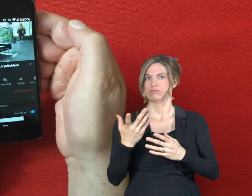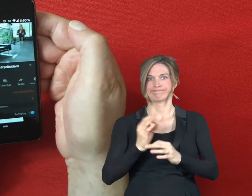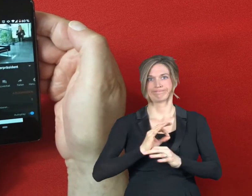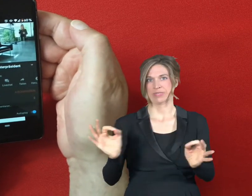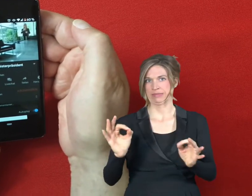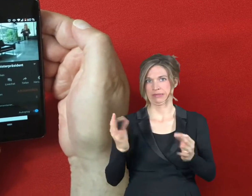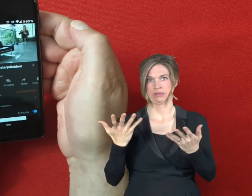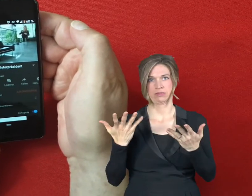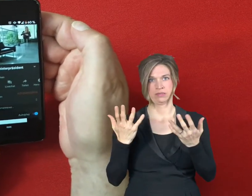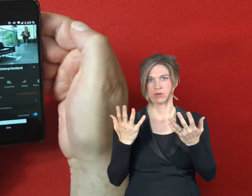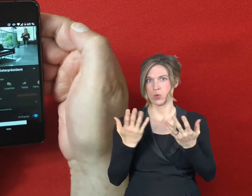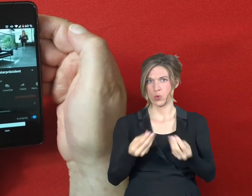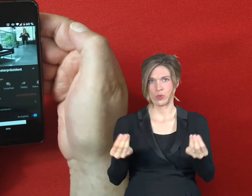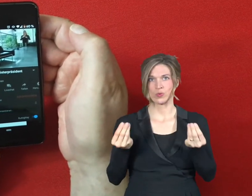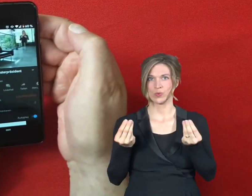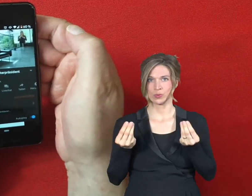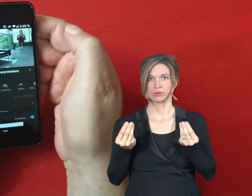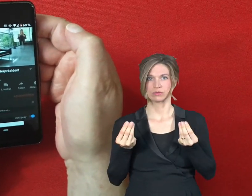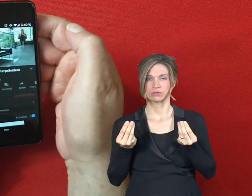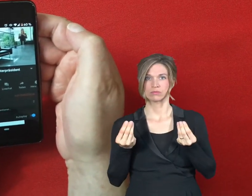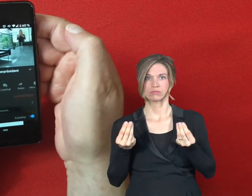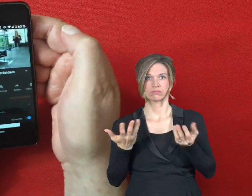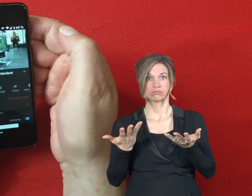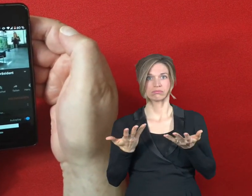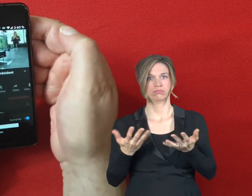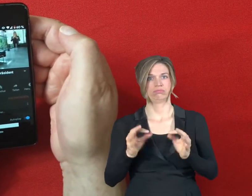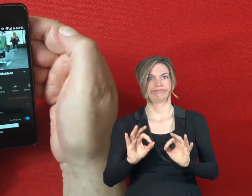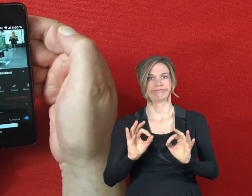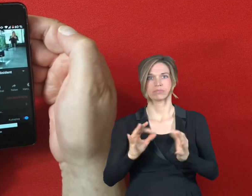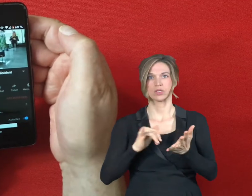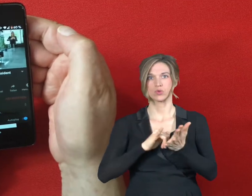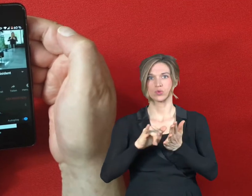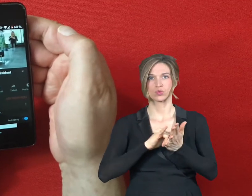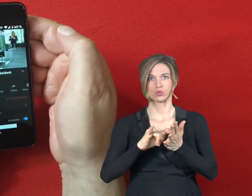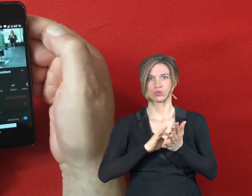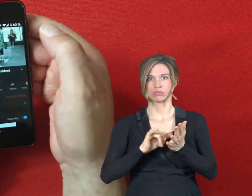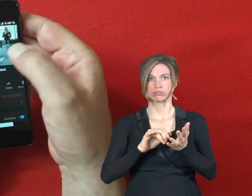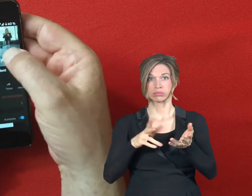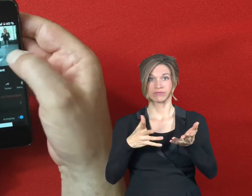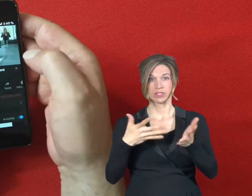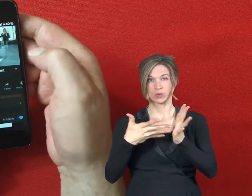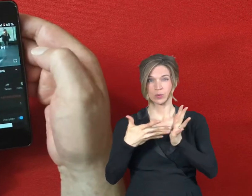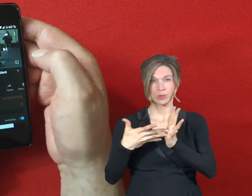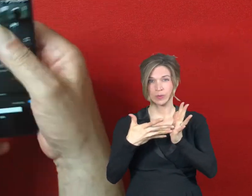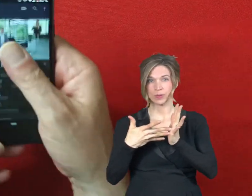bessere. Da korrigiert YouTube sofort nach. Und natürlich auch hier,